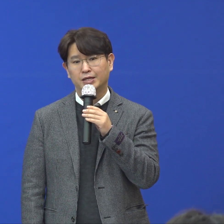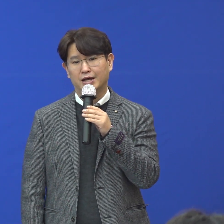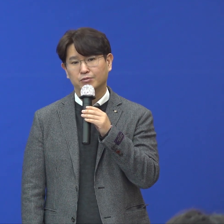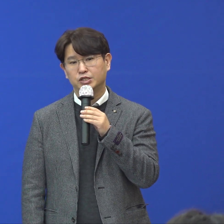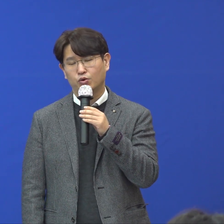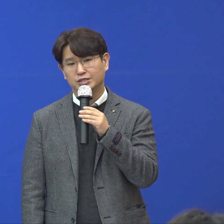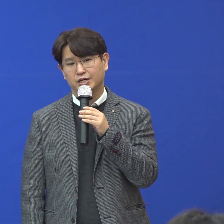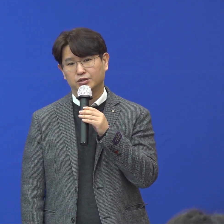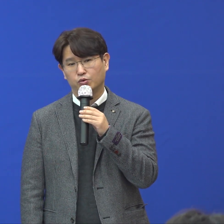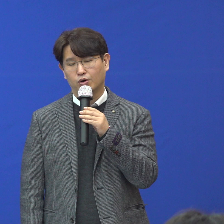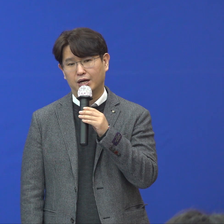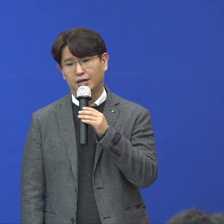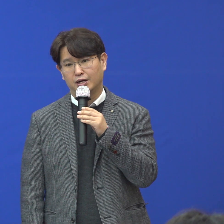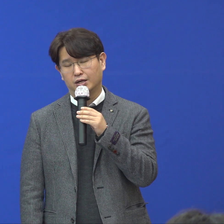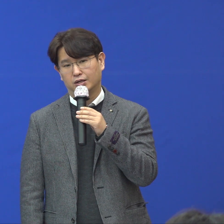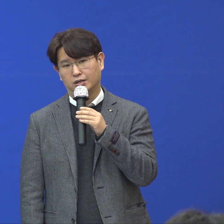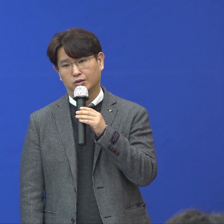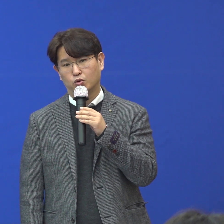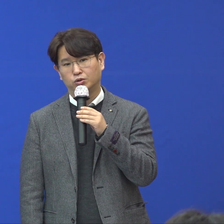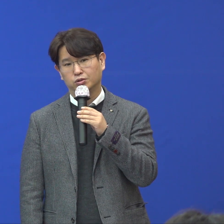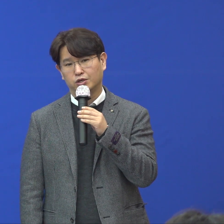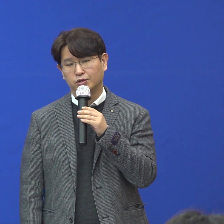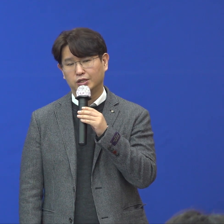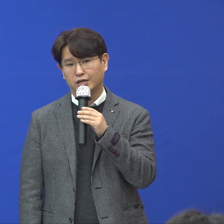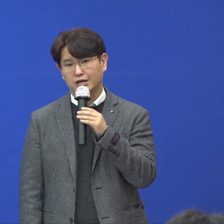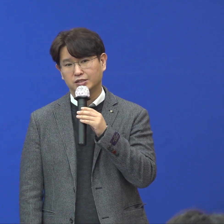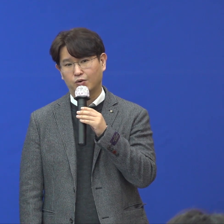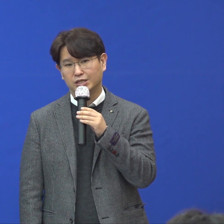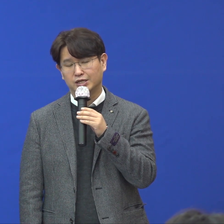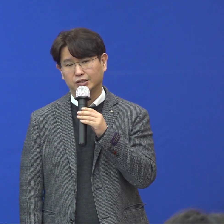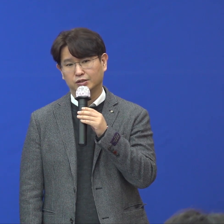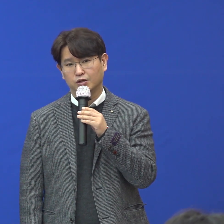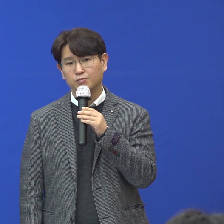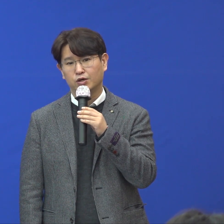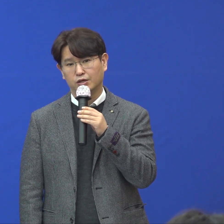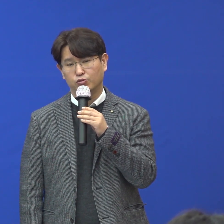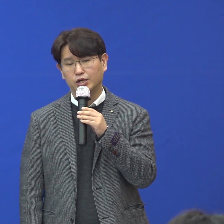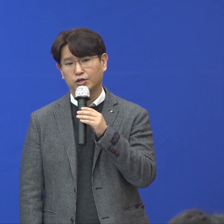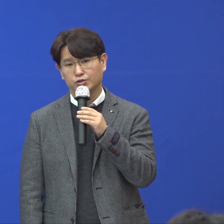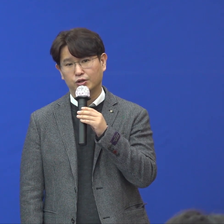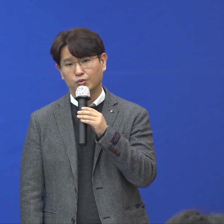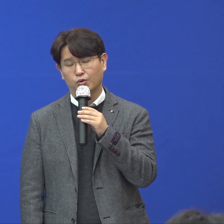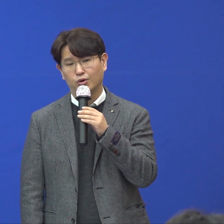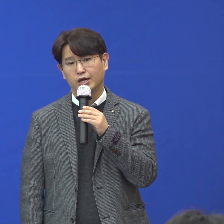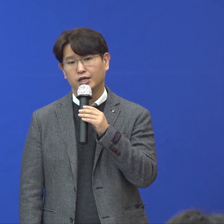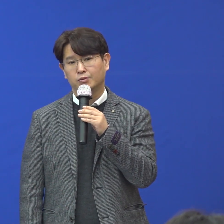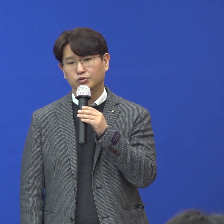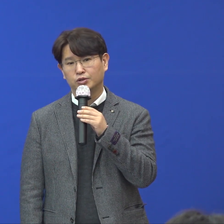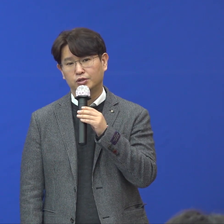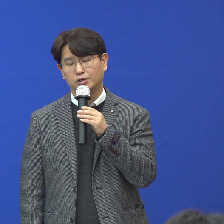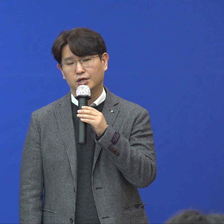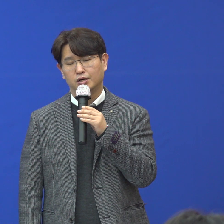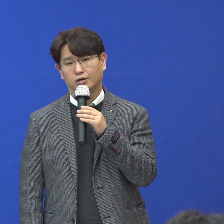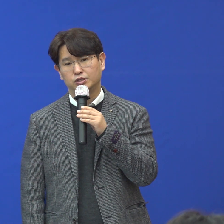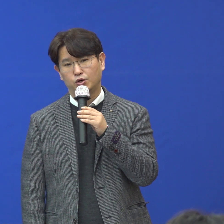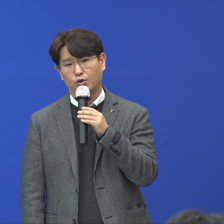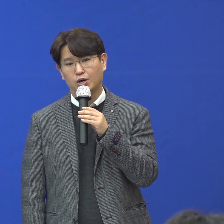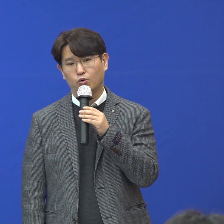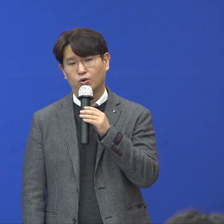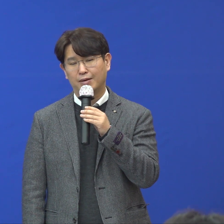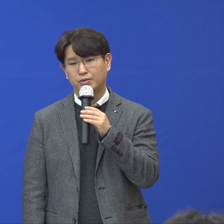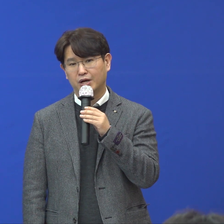일반 나머지 환자들과 코트 격리 대상자 환자들은 엄격히 분리되어져 있고 이분들을